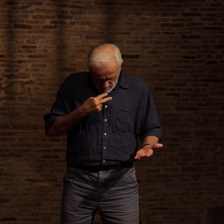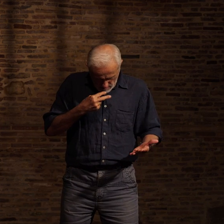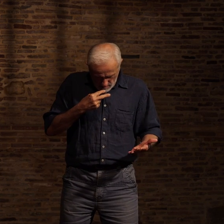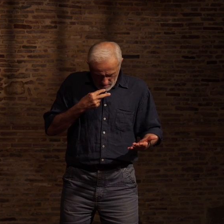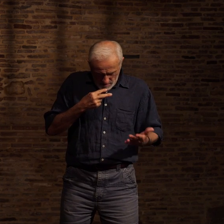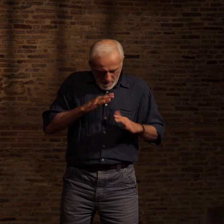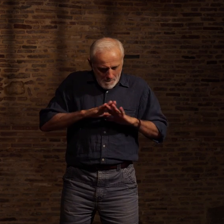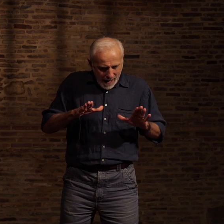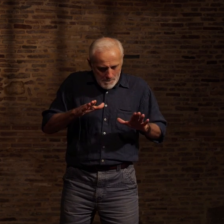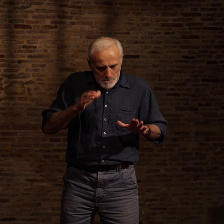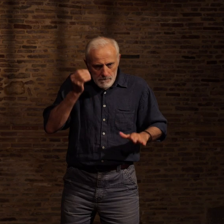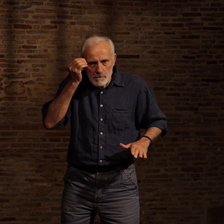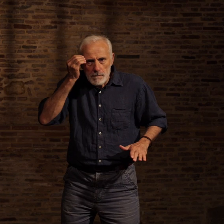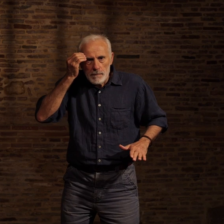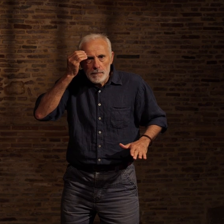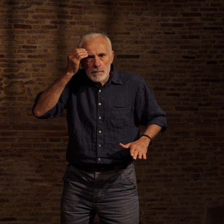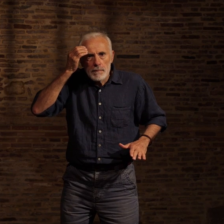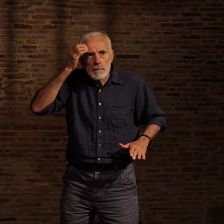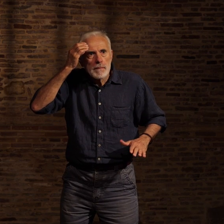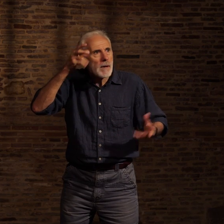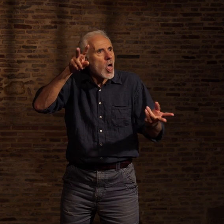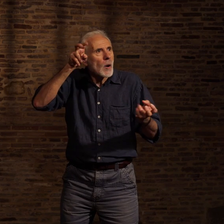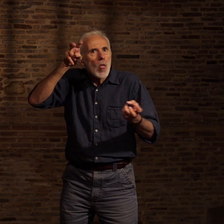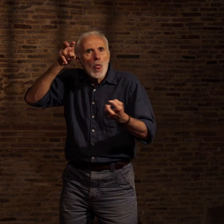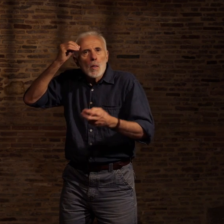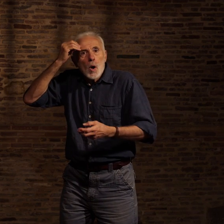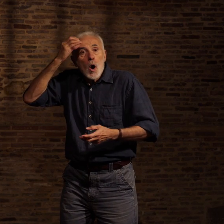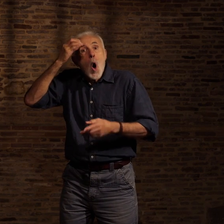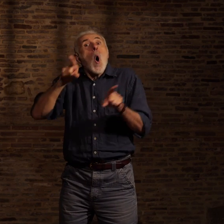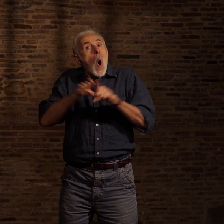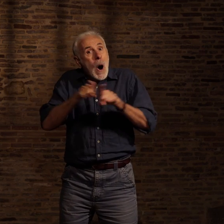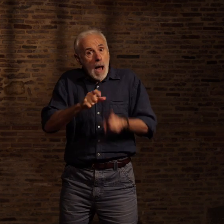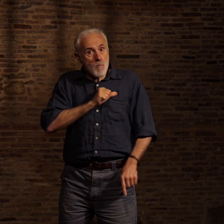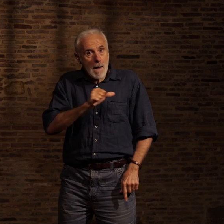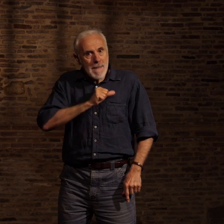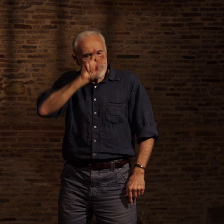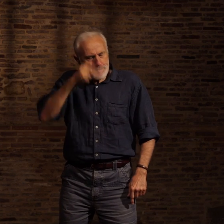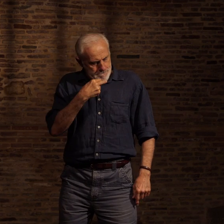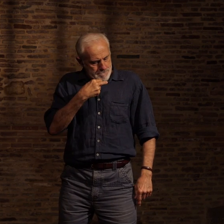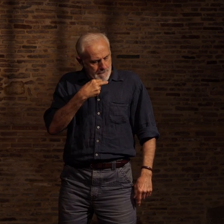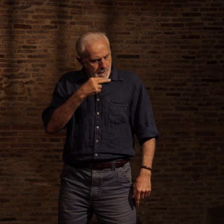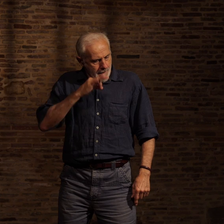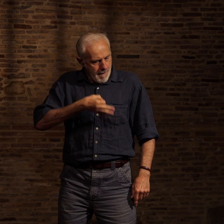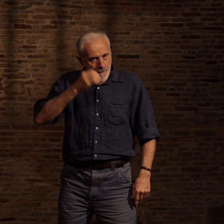est le seul moyen pour pouvoir remonter tous les obstacles. la sagesse est la clé de tout.